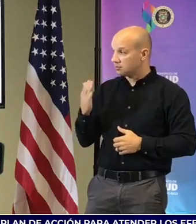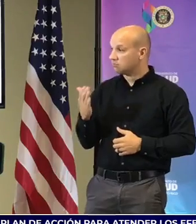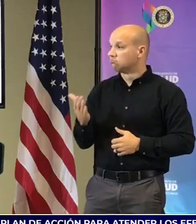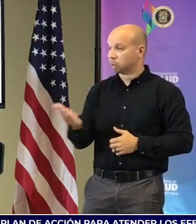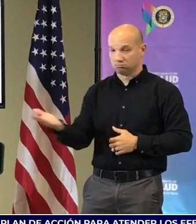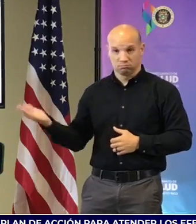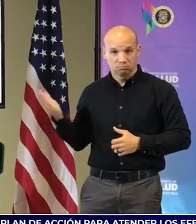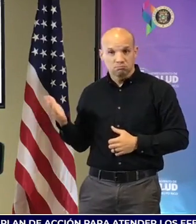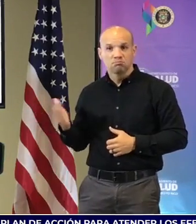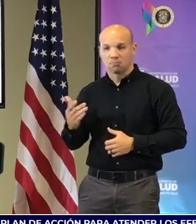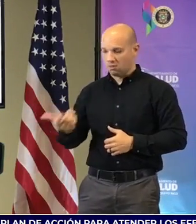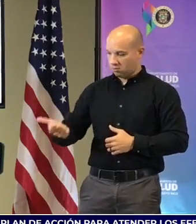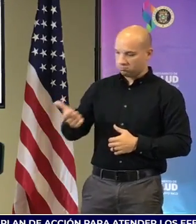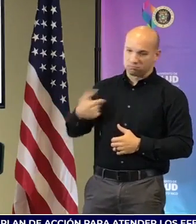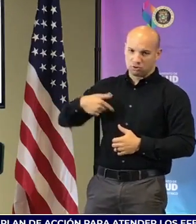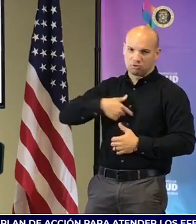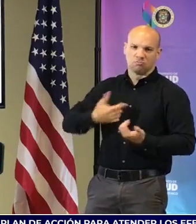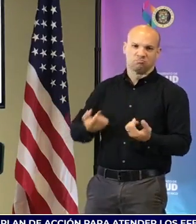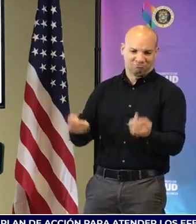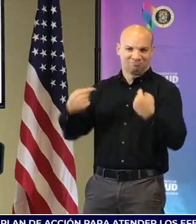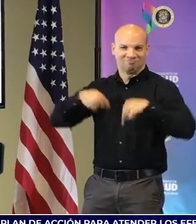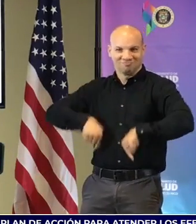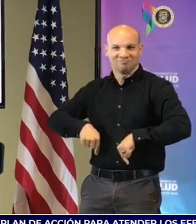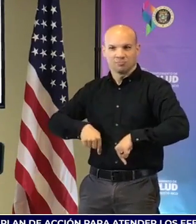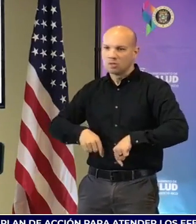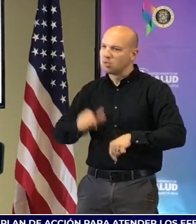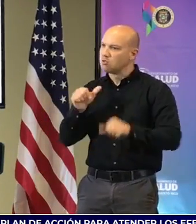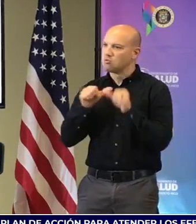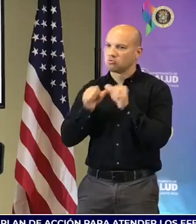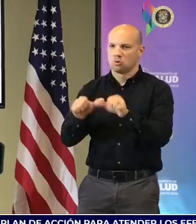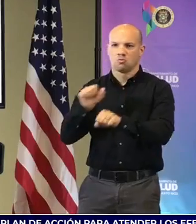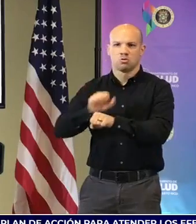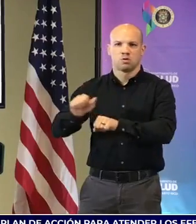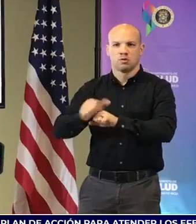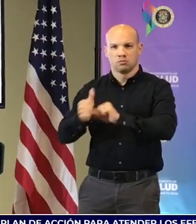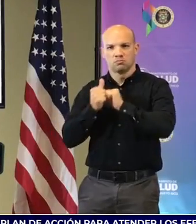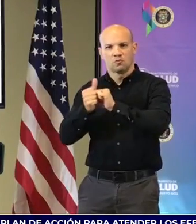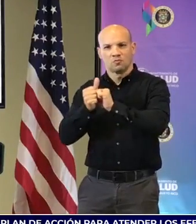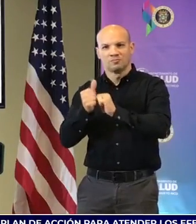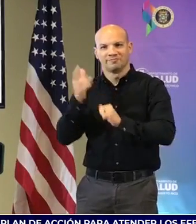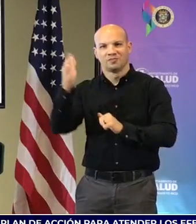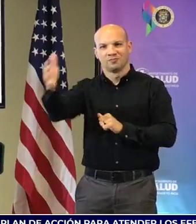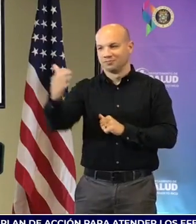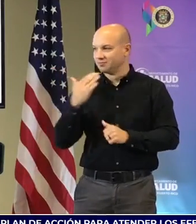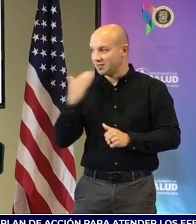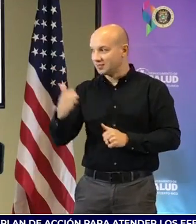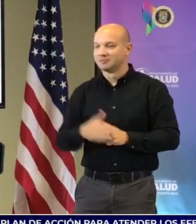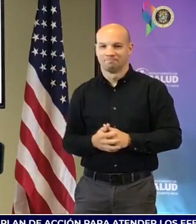permitirnos estar aquí y seguiremos trabajando juntos en el futuro. Gracias.